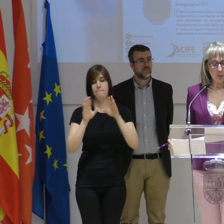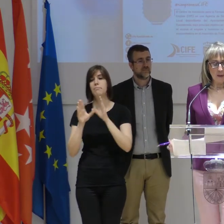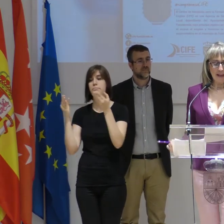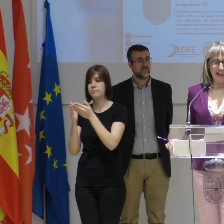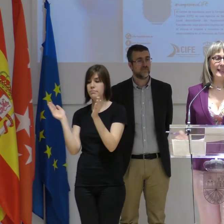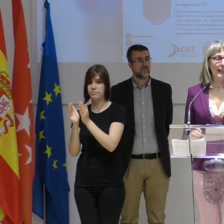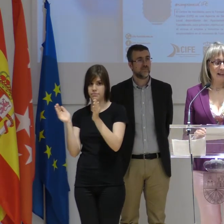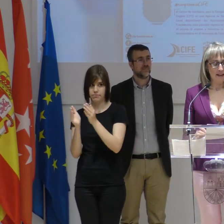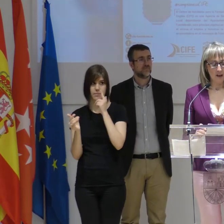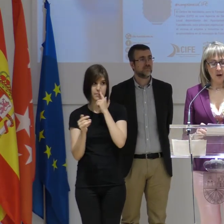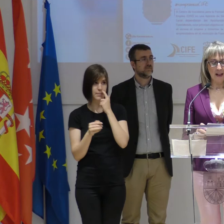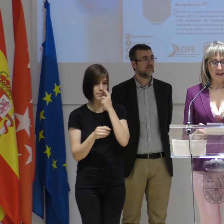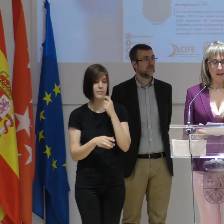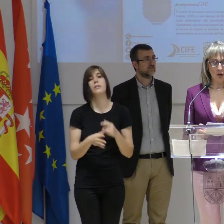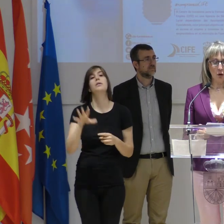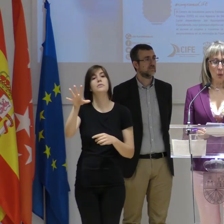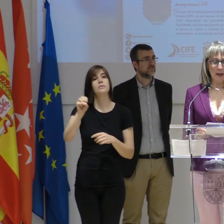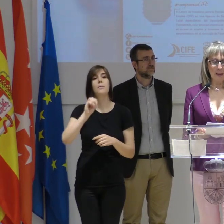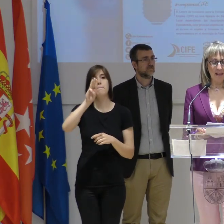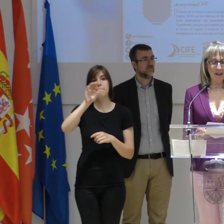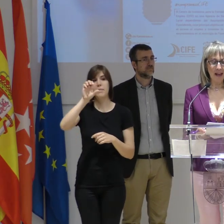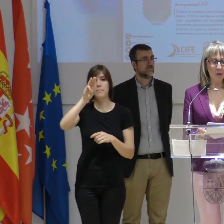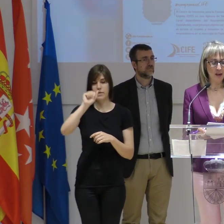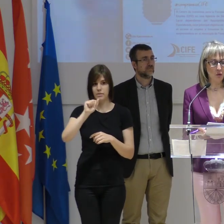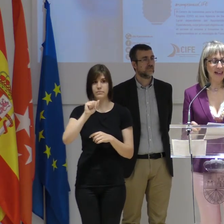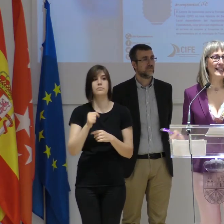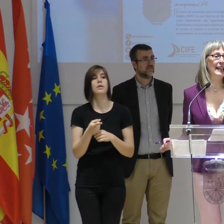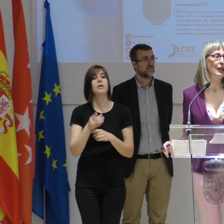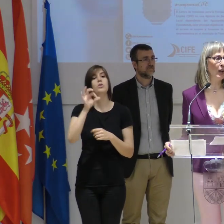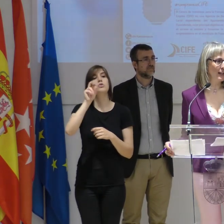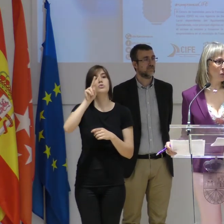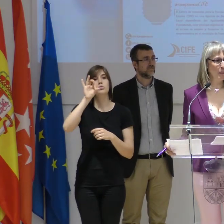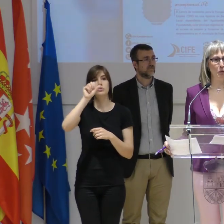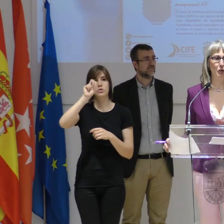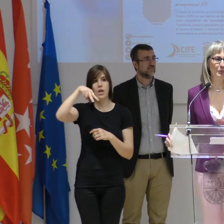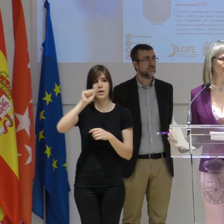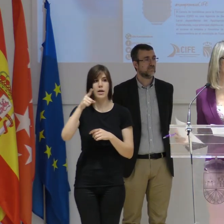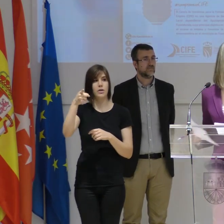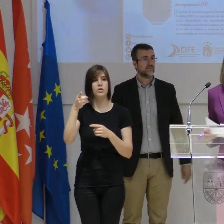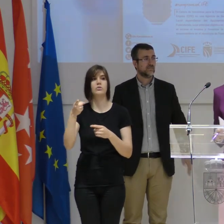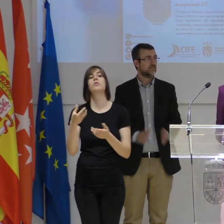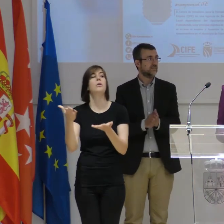Repapubli SL. Recoge la distinción don Julián Palencia y doña Susana San Nicolás. Un aplauso.